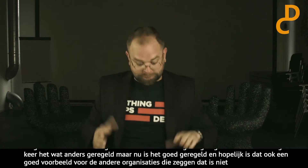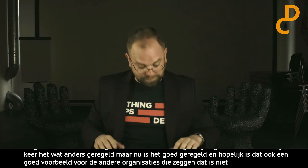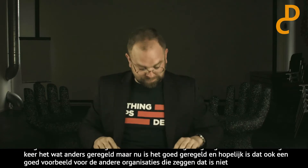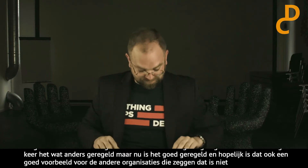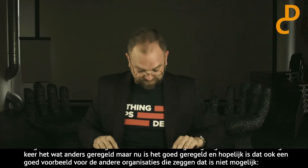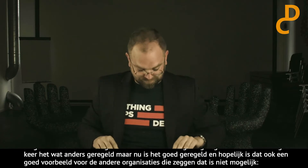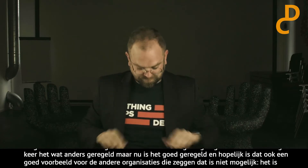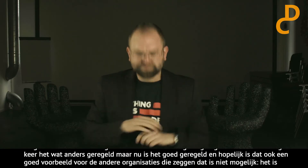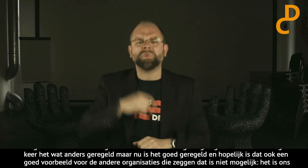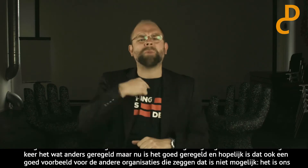Je weet wat ik bedoel. Toch?